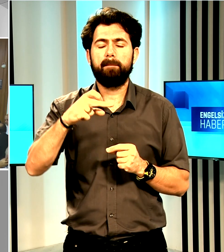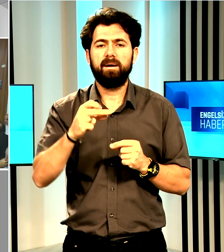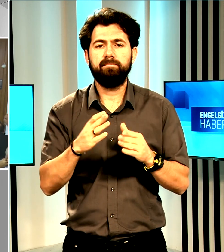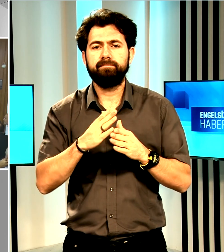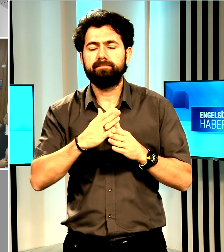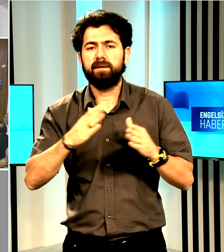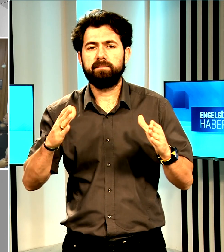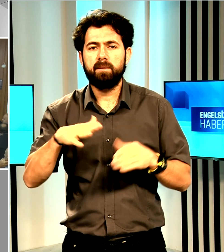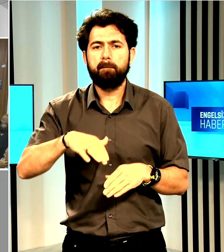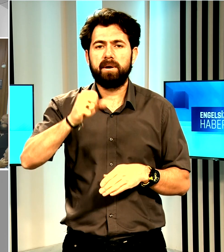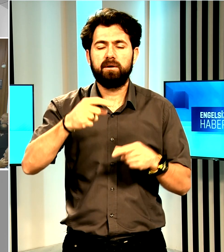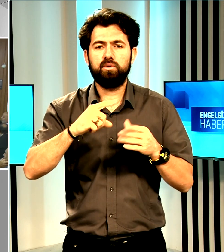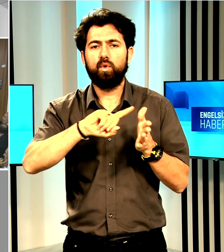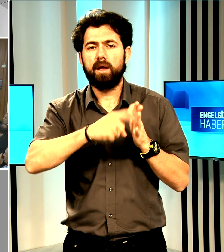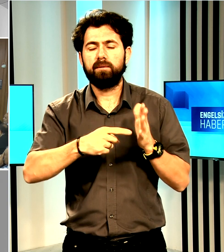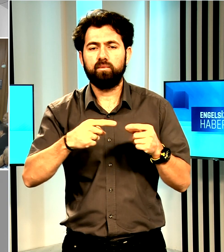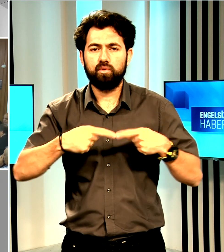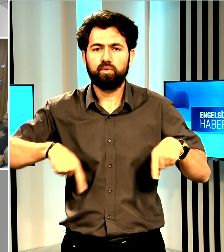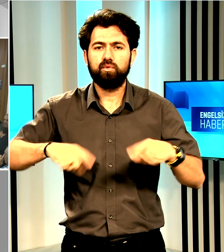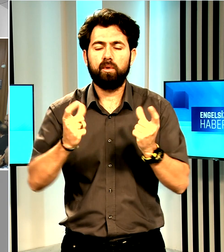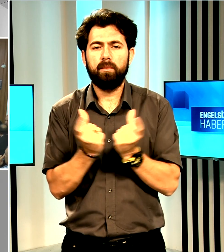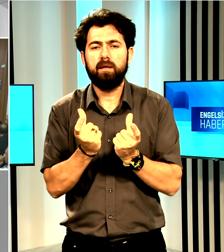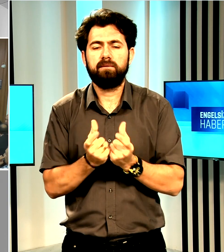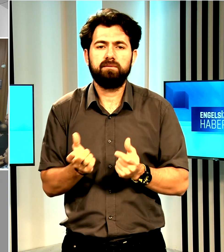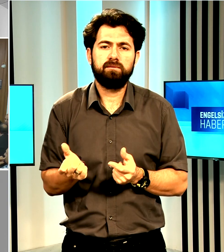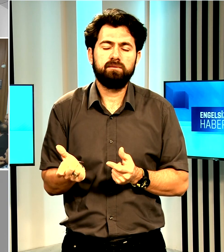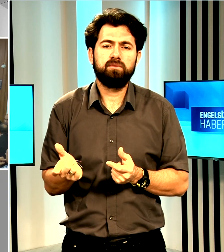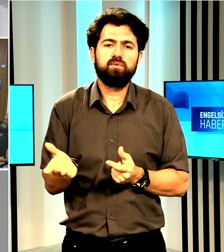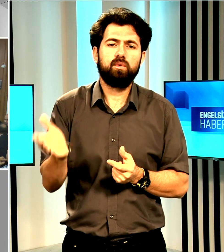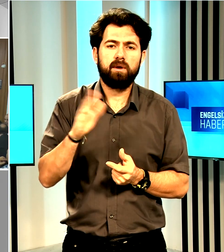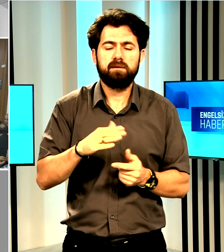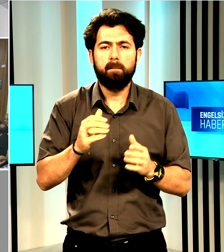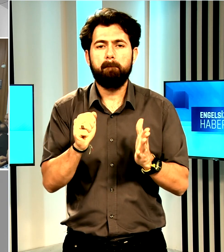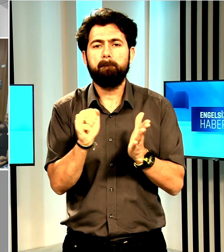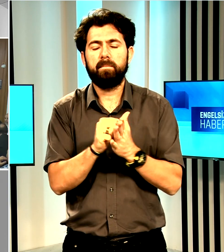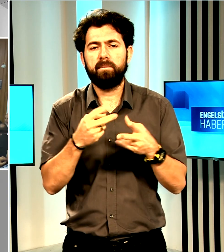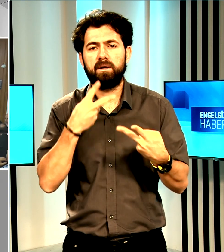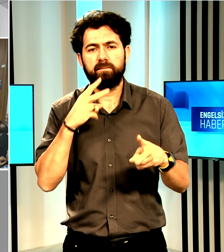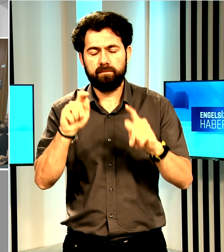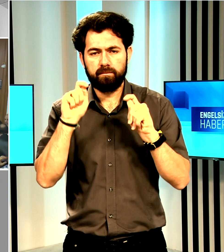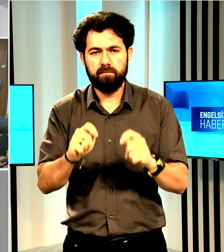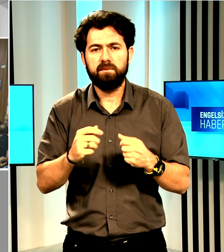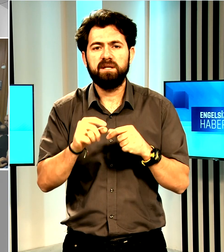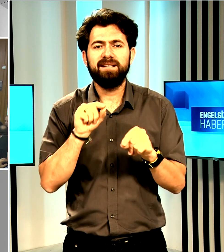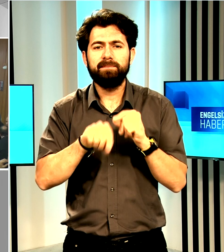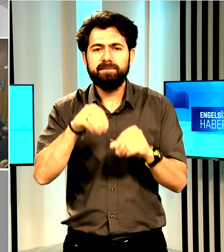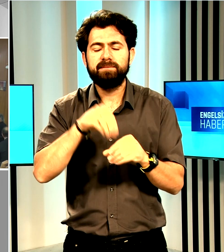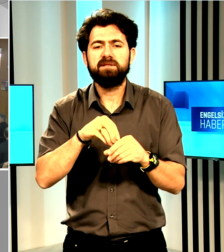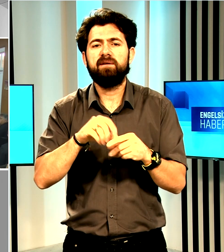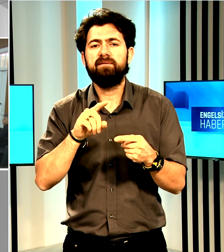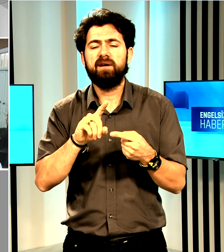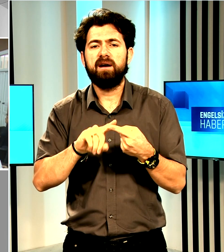Genişletilmiş Merkez Yönetim Kurulu toplantısı sonrası basına açıklama yaparak, ülkede ve